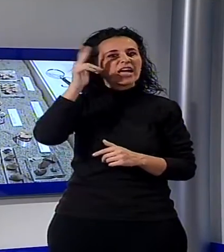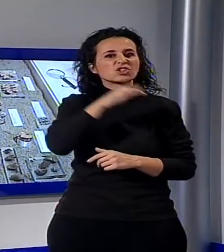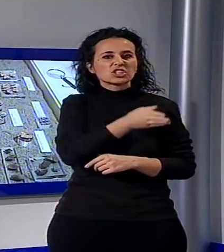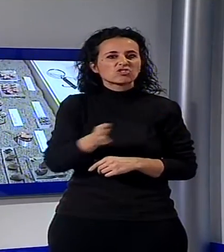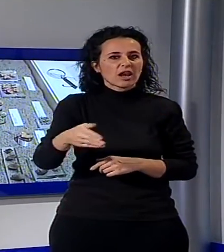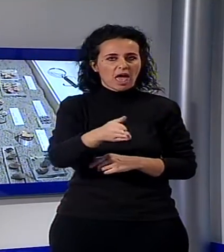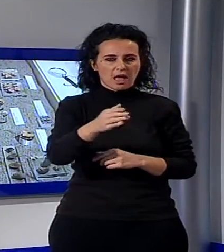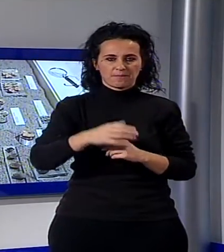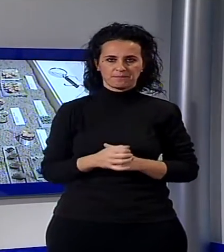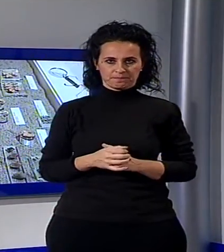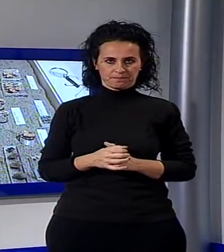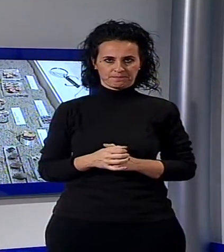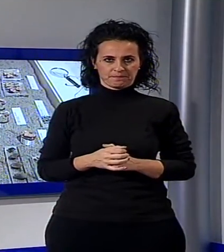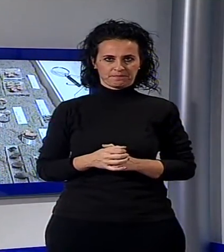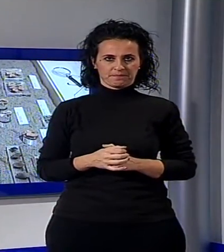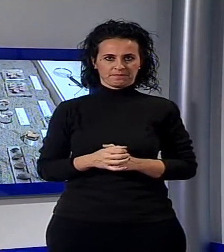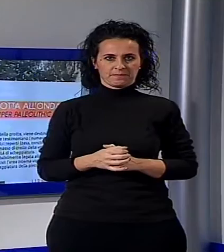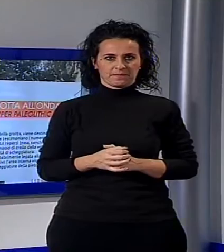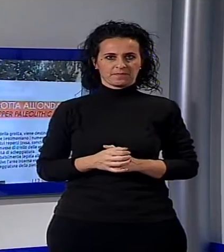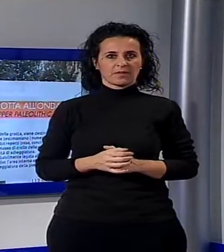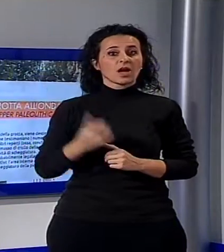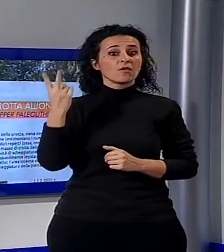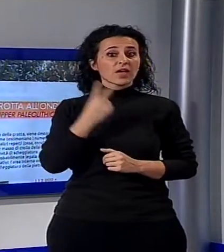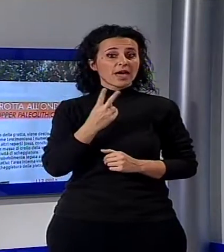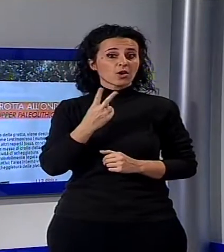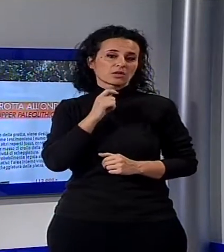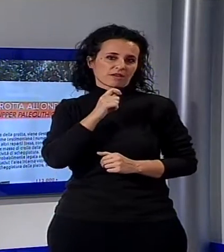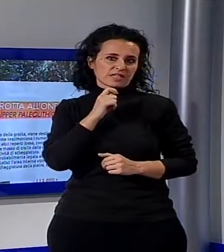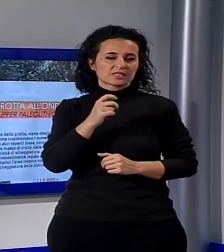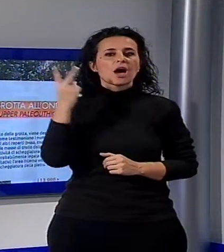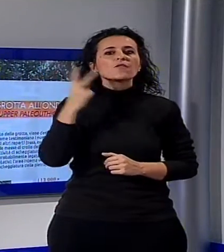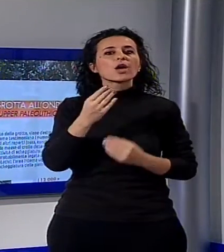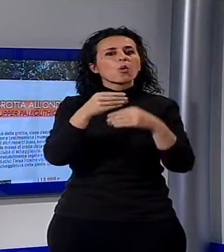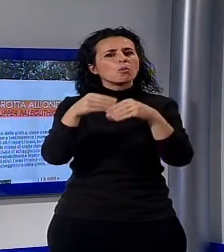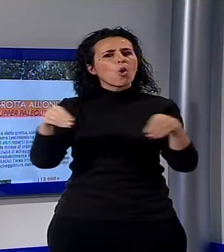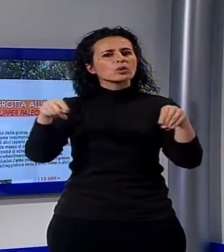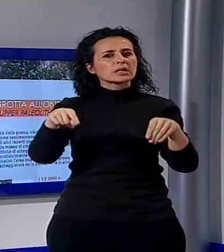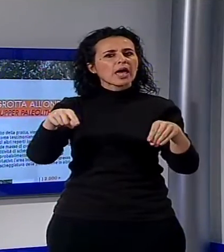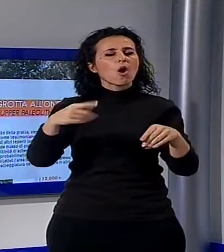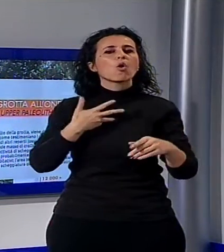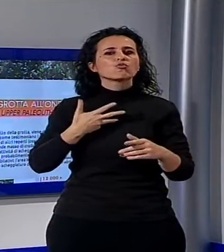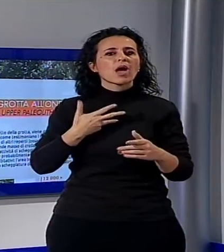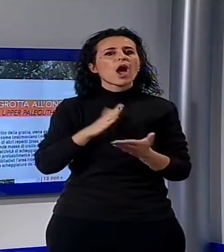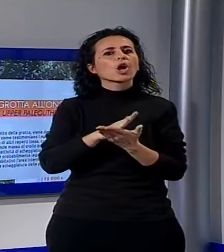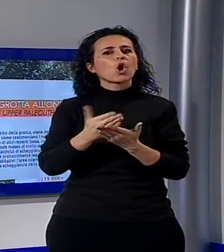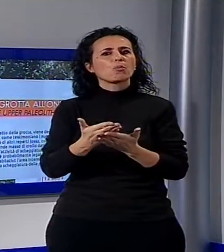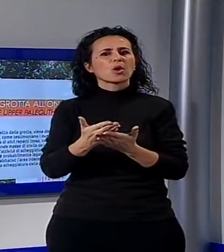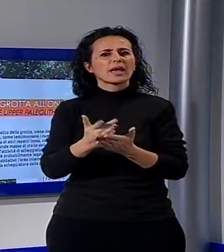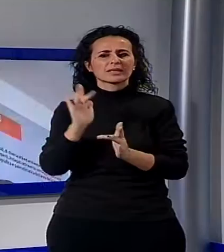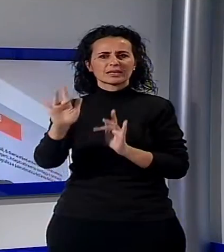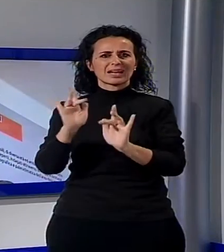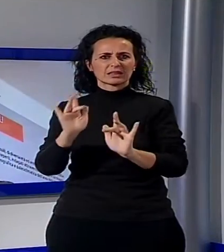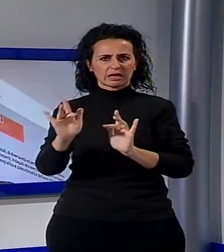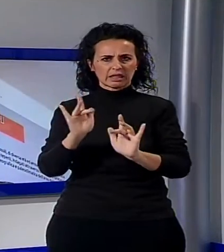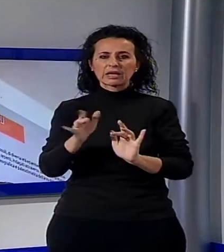un museo di alta valenza didattica che con la componente tattile, decisamente importante, possa aprirsi a nuove esperienze di